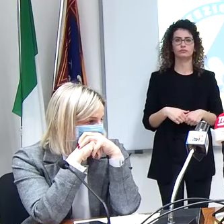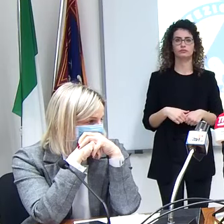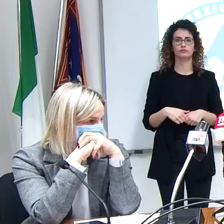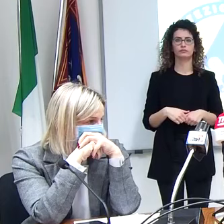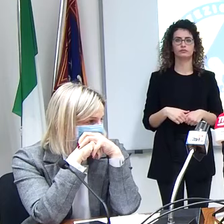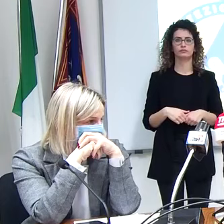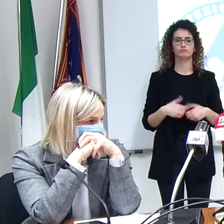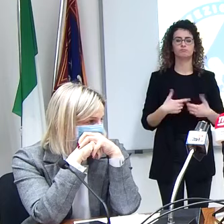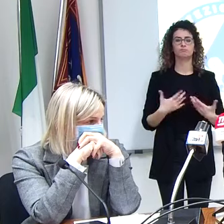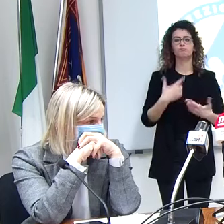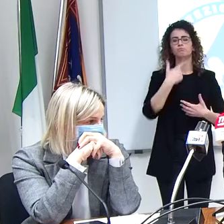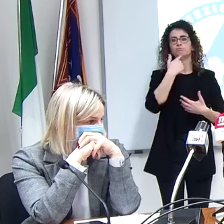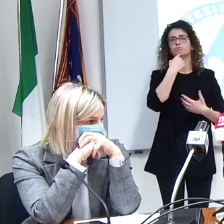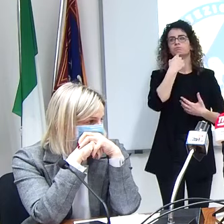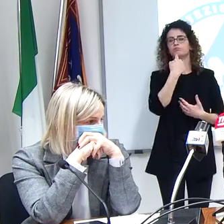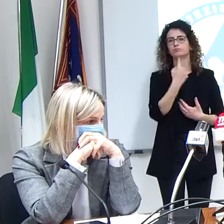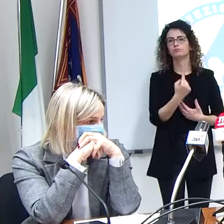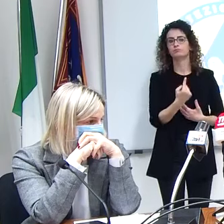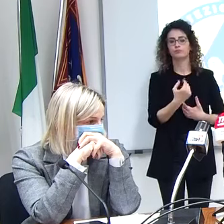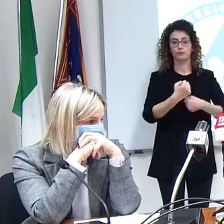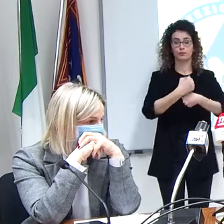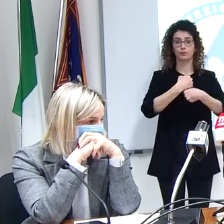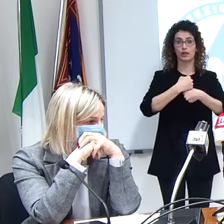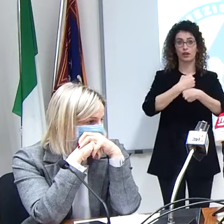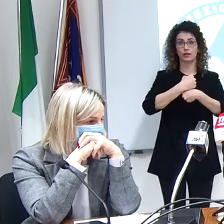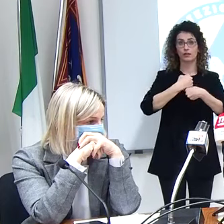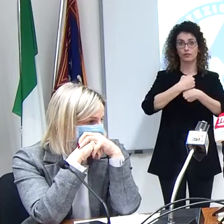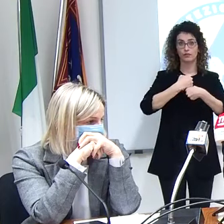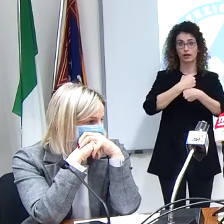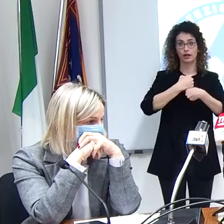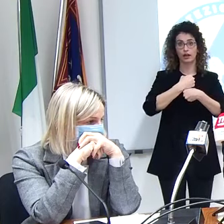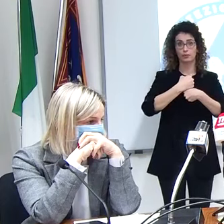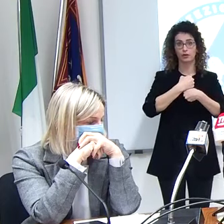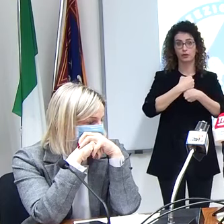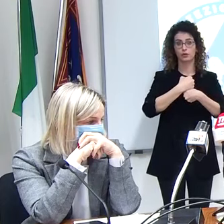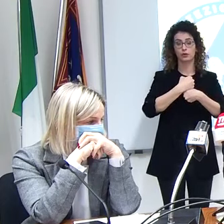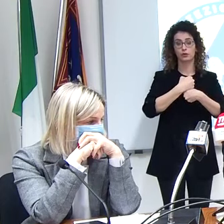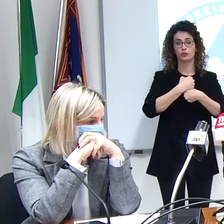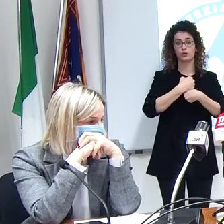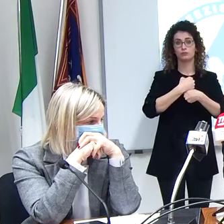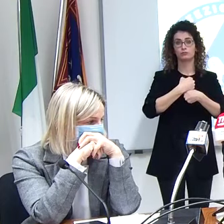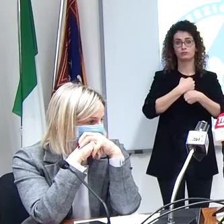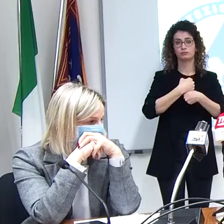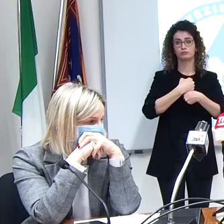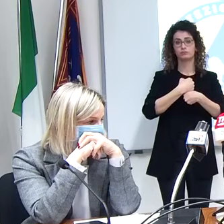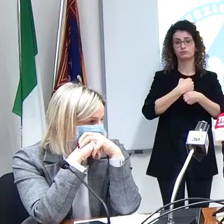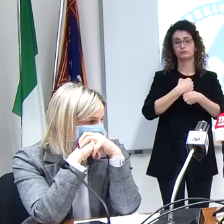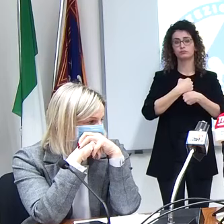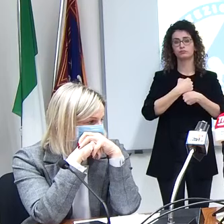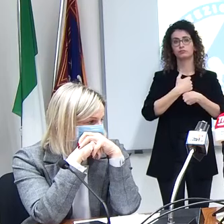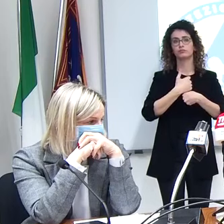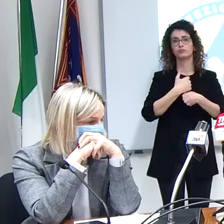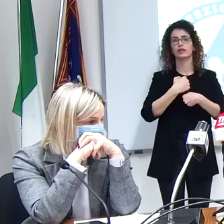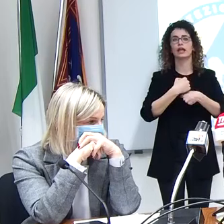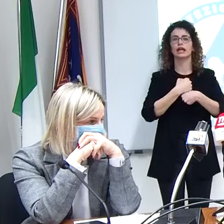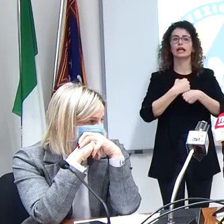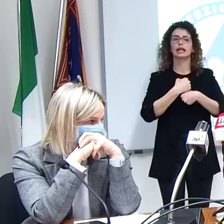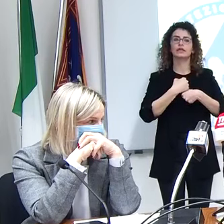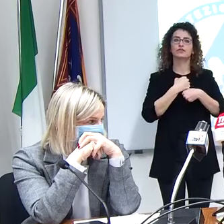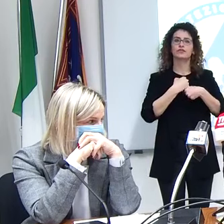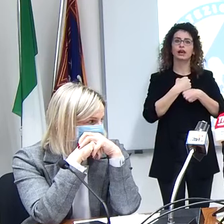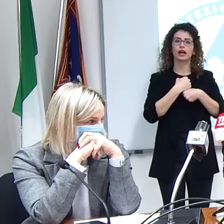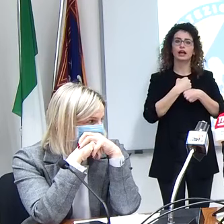diciamo che i farmaci che possono essere utilizzati i farmaci che sono